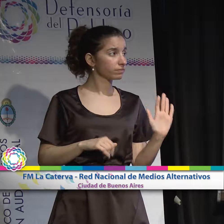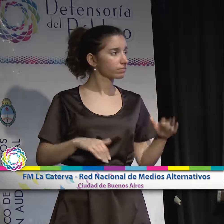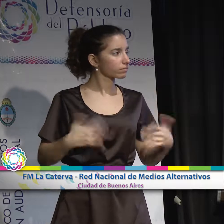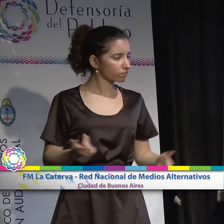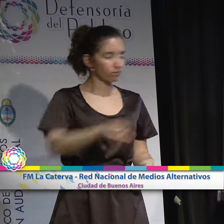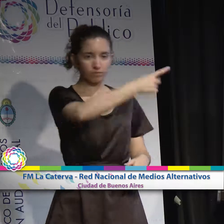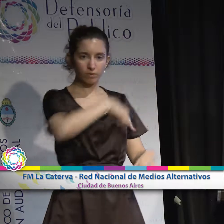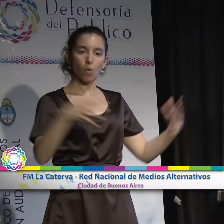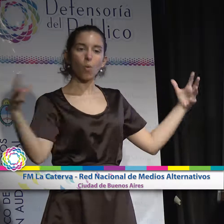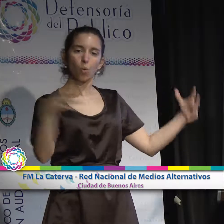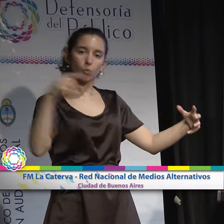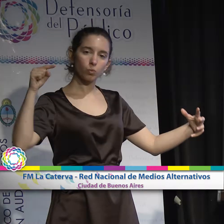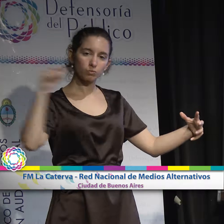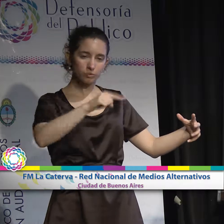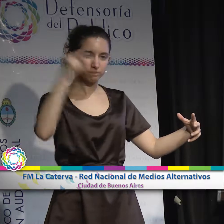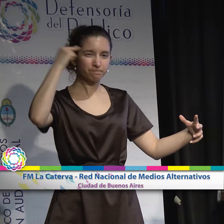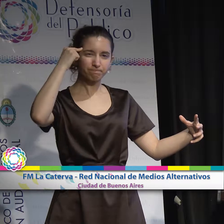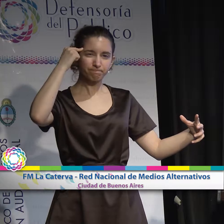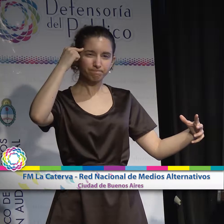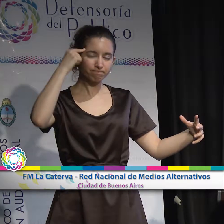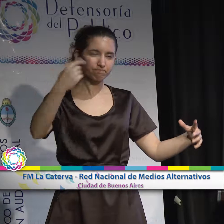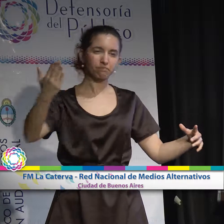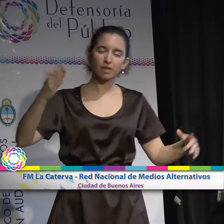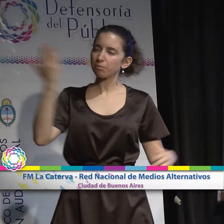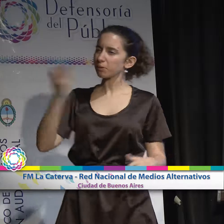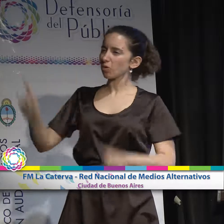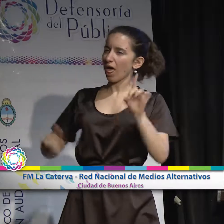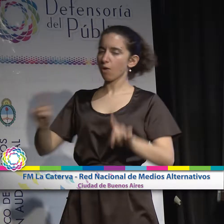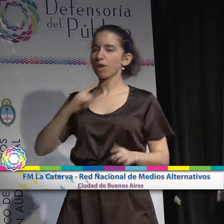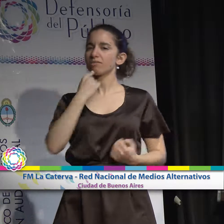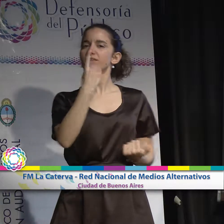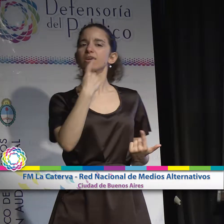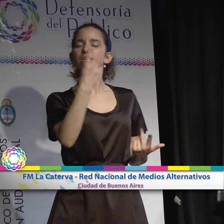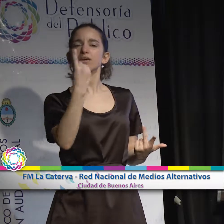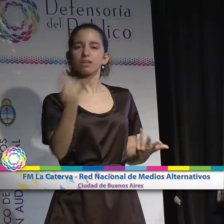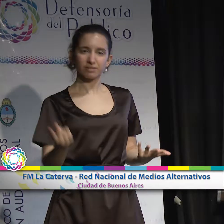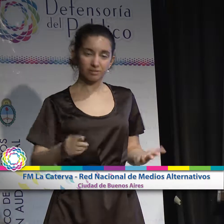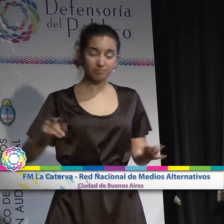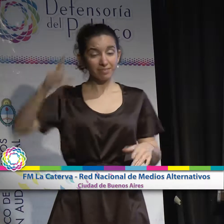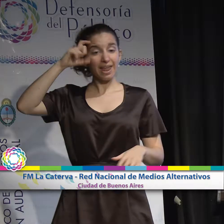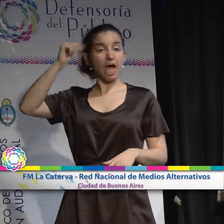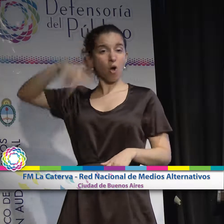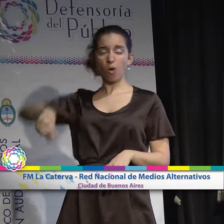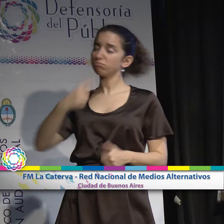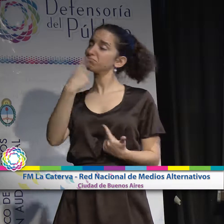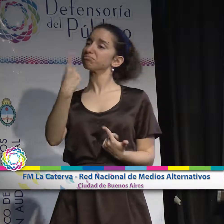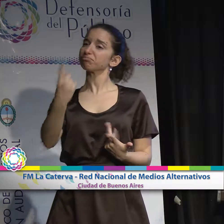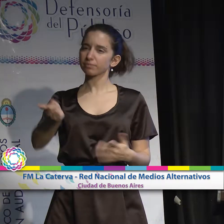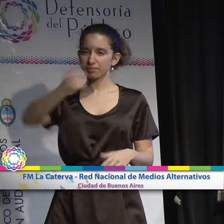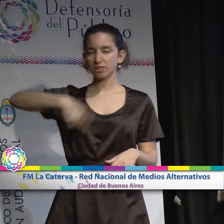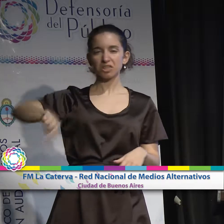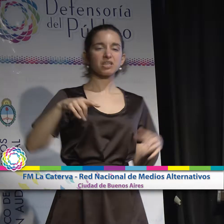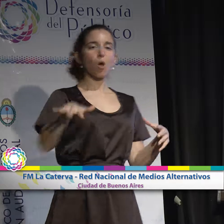parece también importante señalar, en relación a algunas declaraciones de integrantes de este ente, que los medios comunitarios, alternativos y